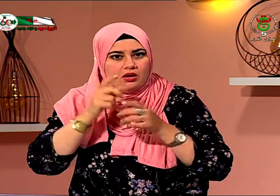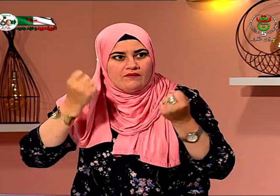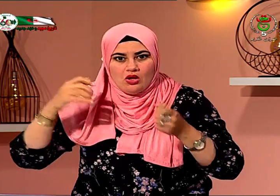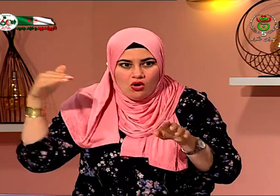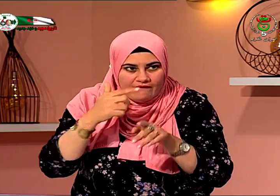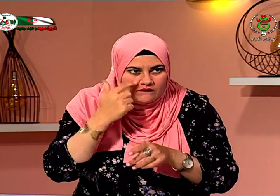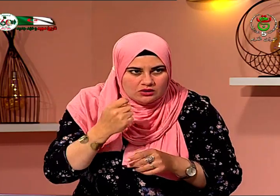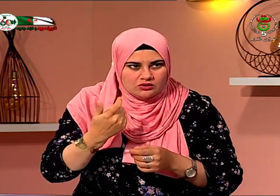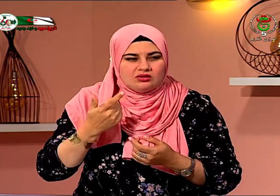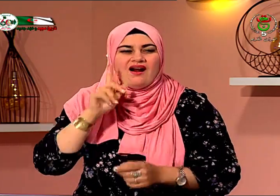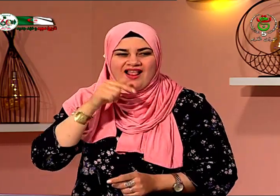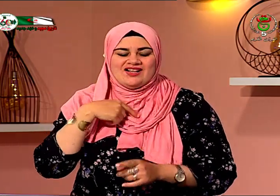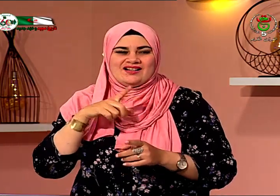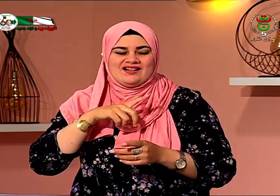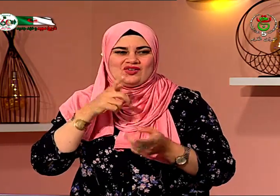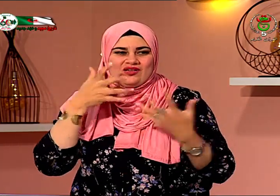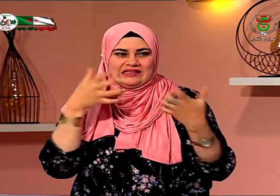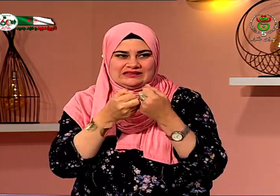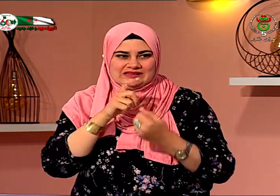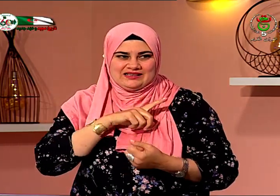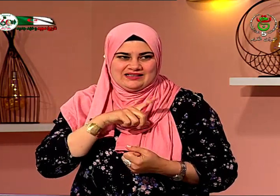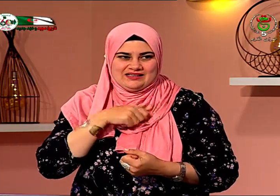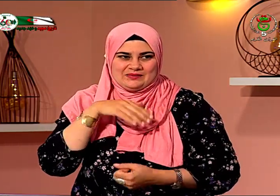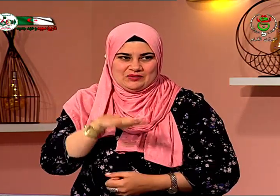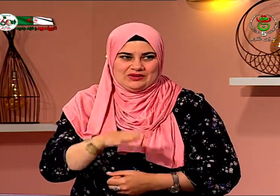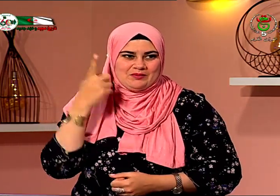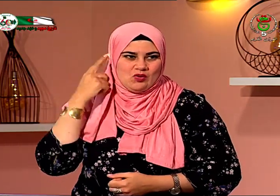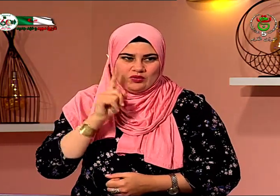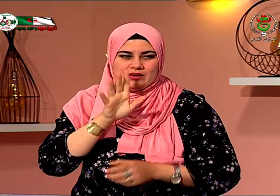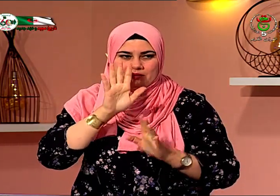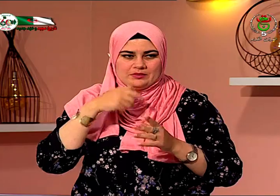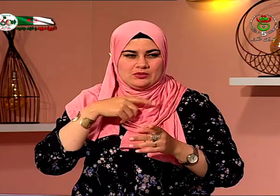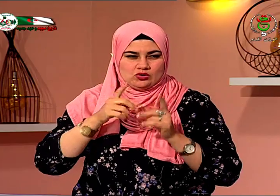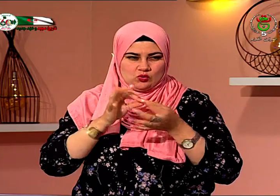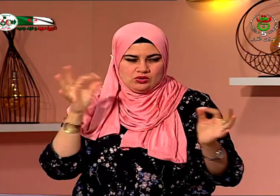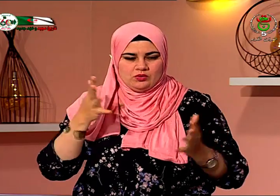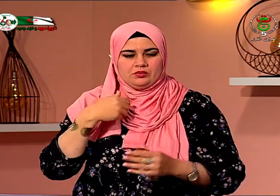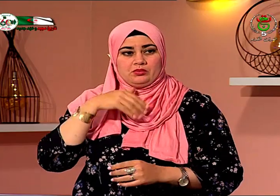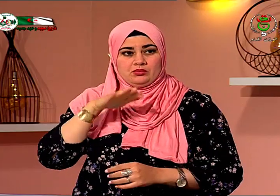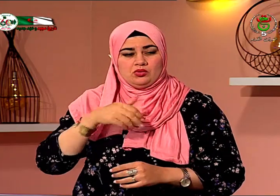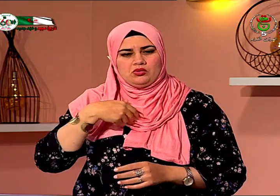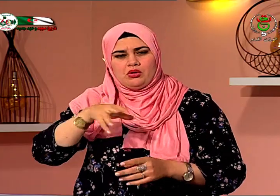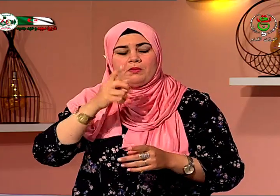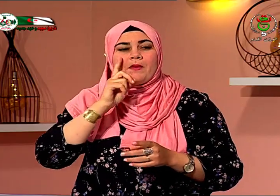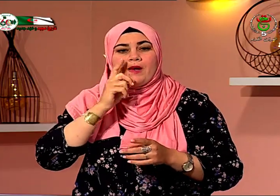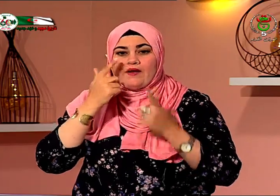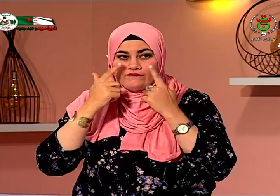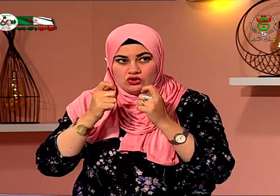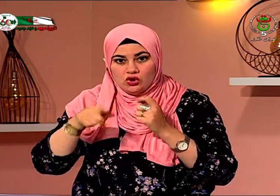أمي لا تستطيع أن تعتني بي خارج البيت فقد عندما كنت صغيرة سأحكي لكم قصة